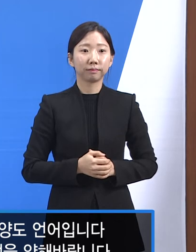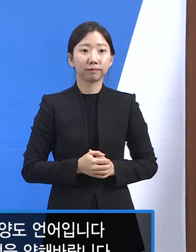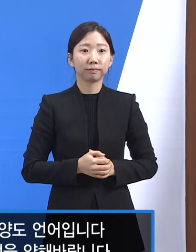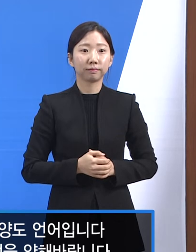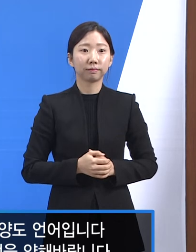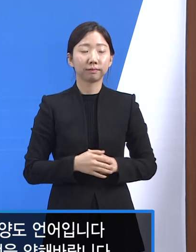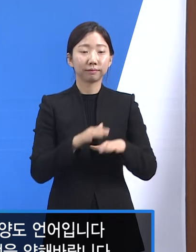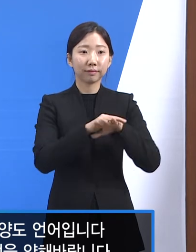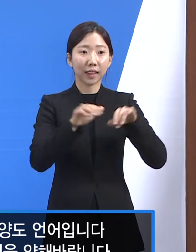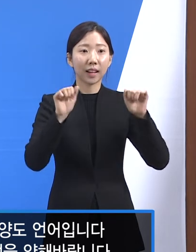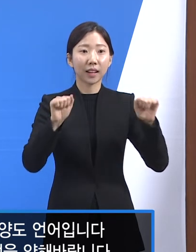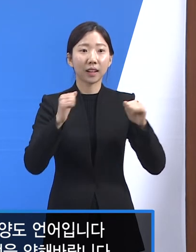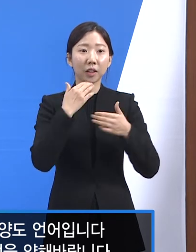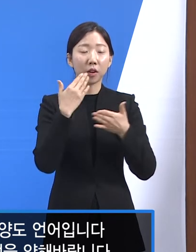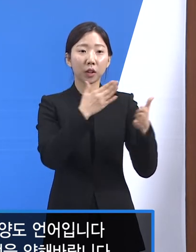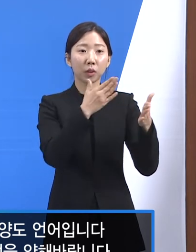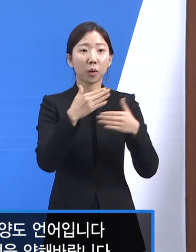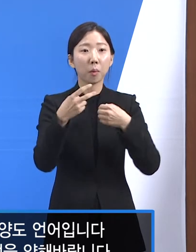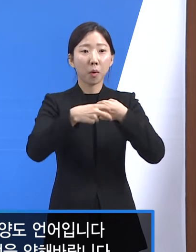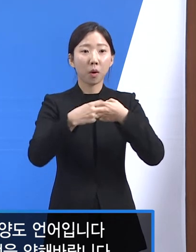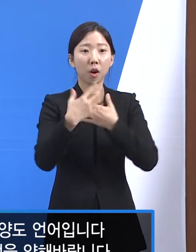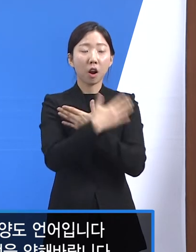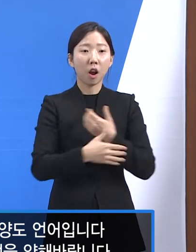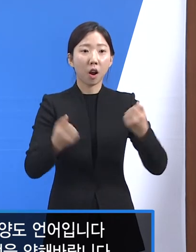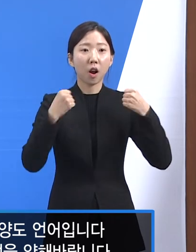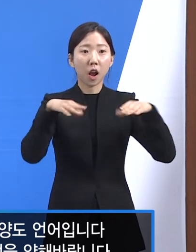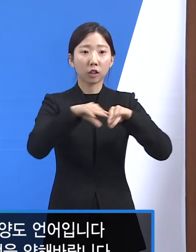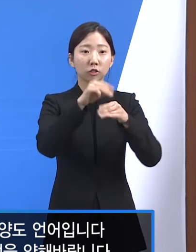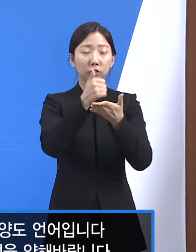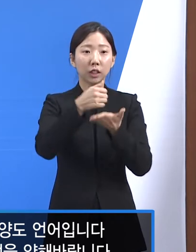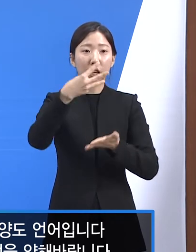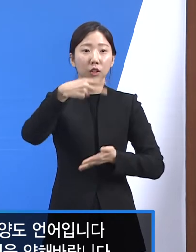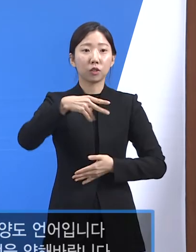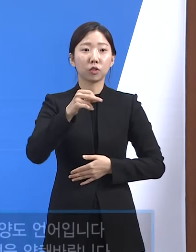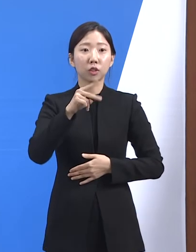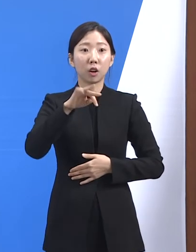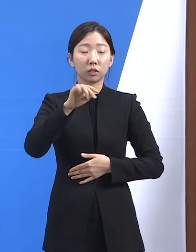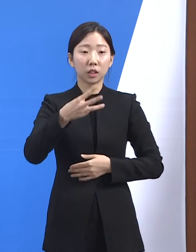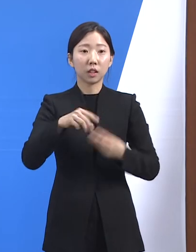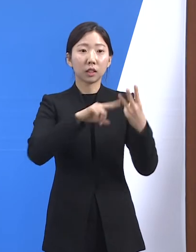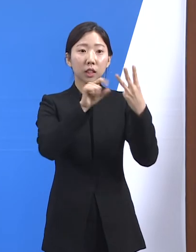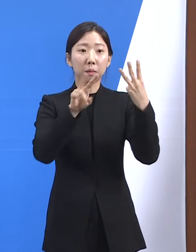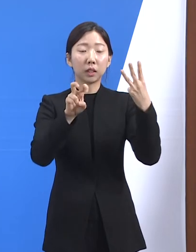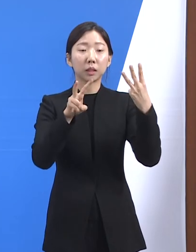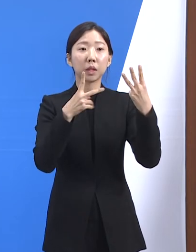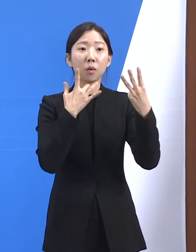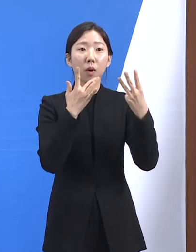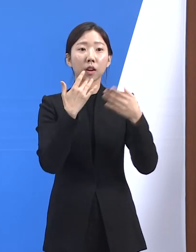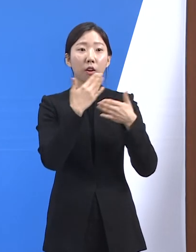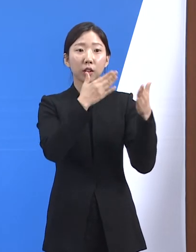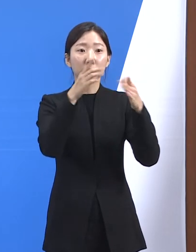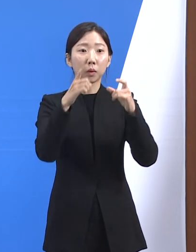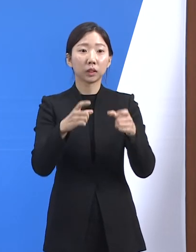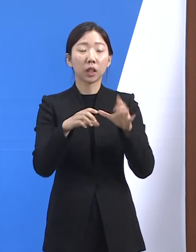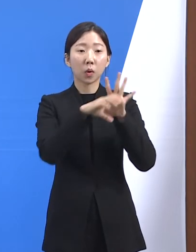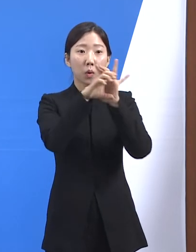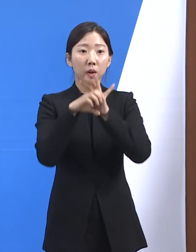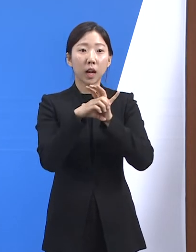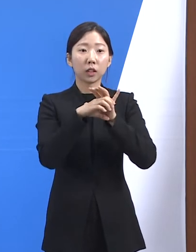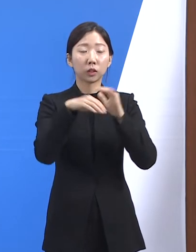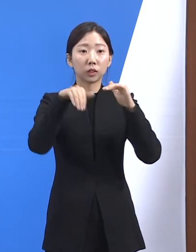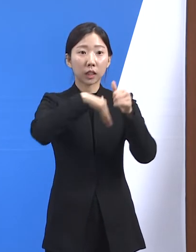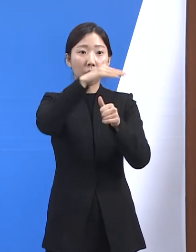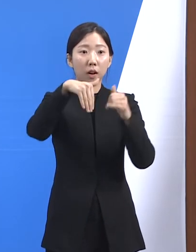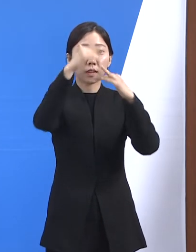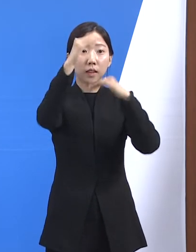안녕하십니까. 경기도 보건건강국장 류영철입니다. 3월 22일 화요일 경기도 코로나19 대응 정례